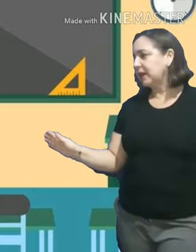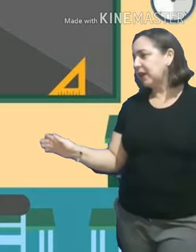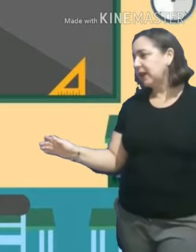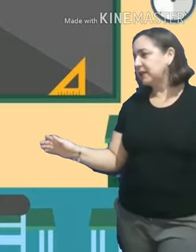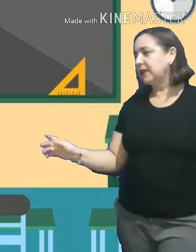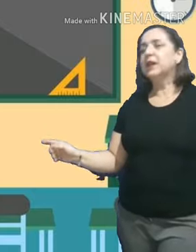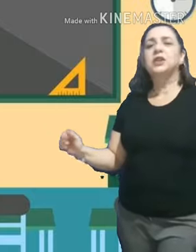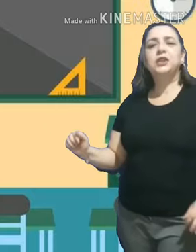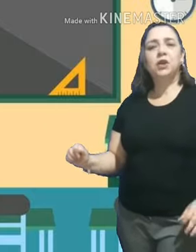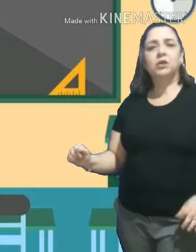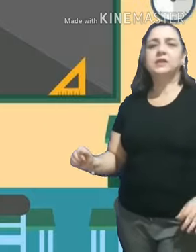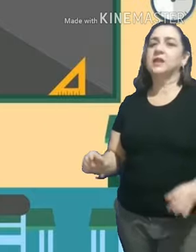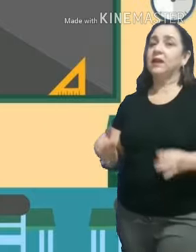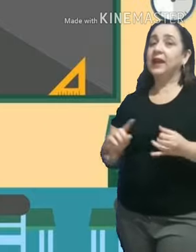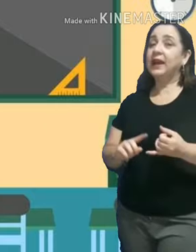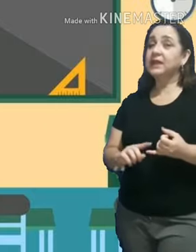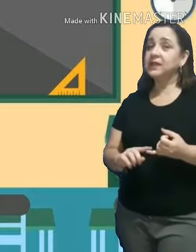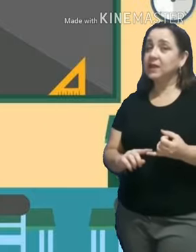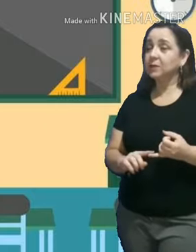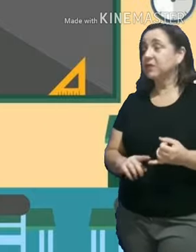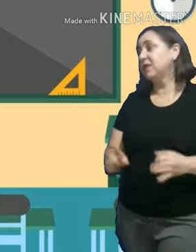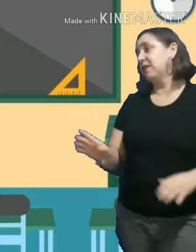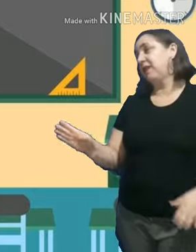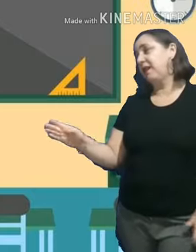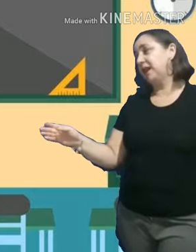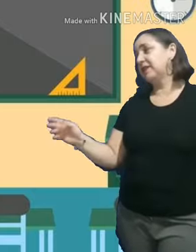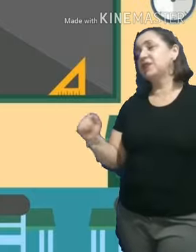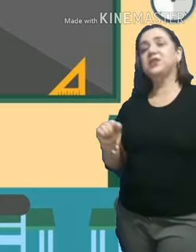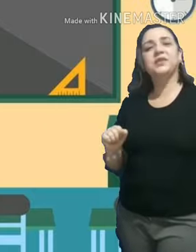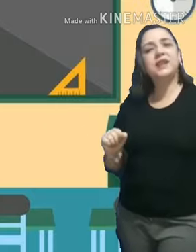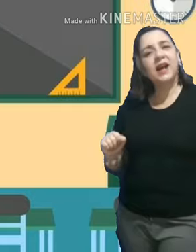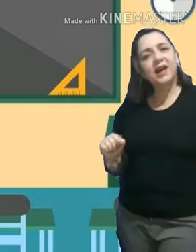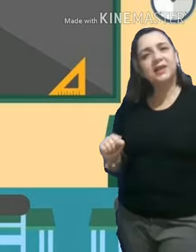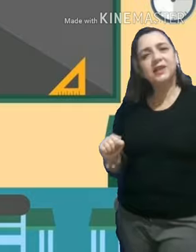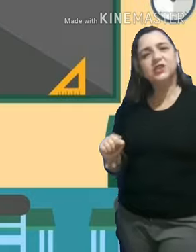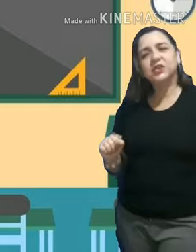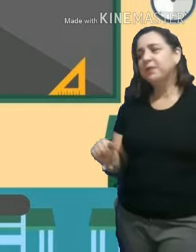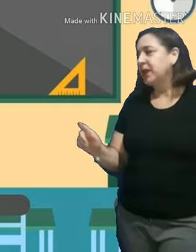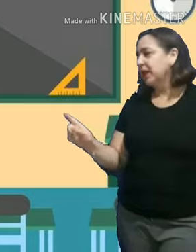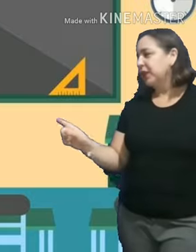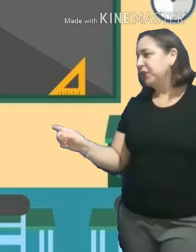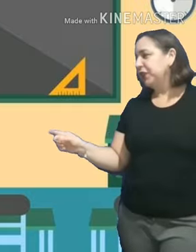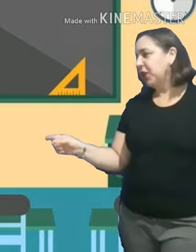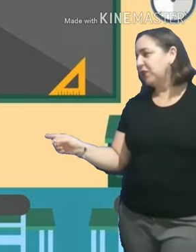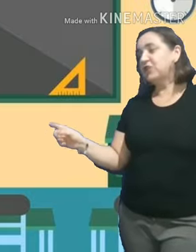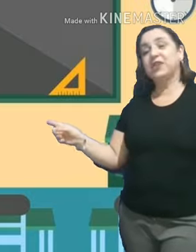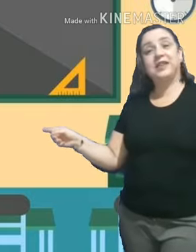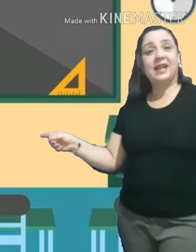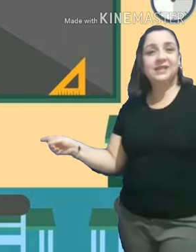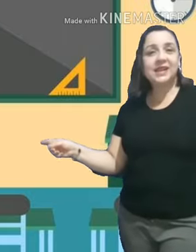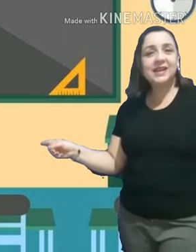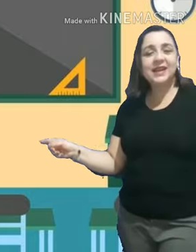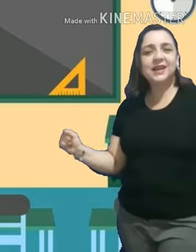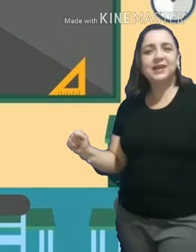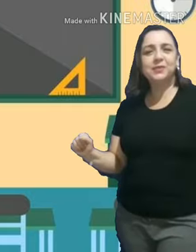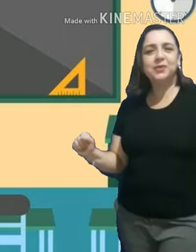nós realizamos as atividades, nós